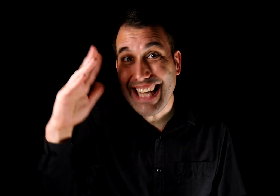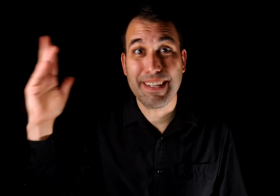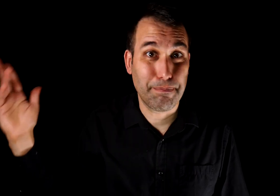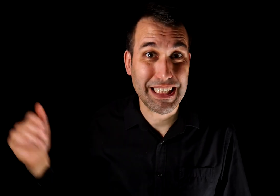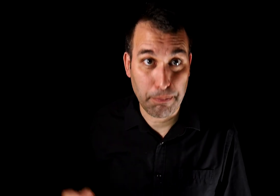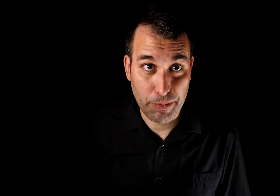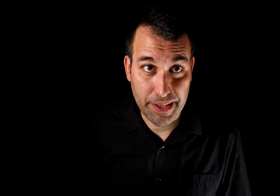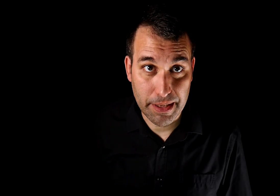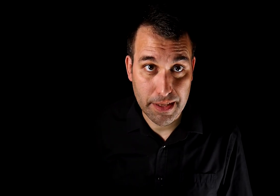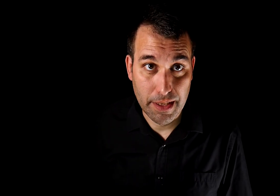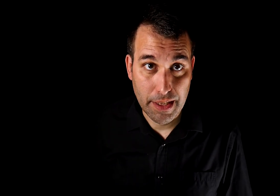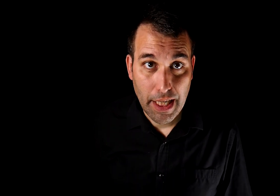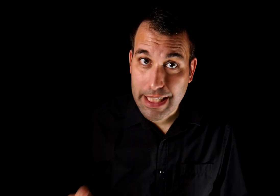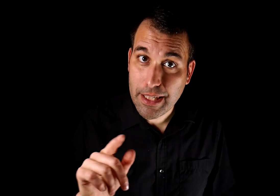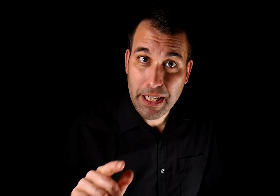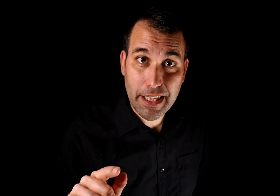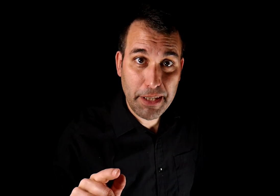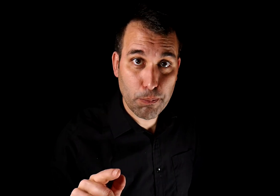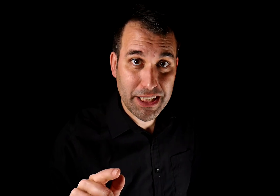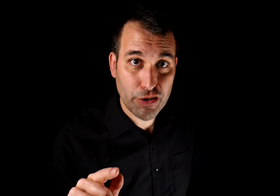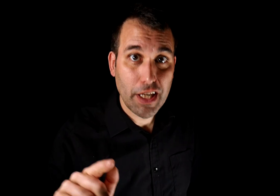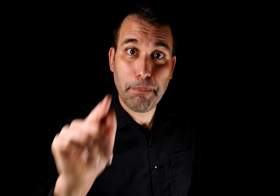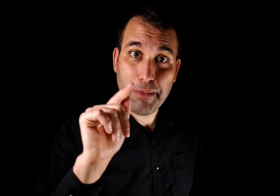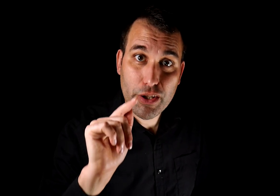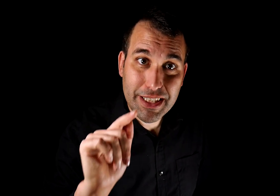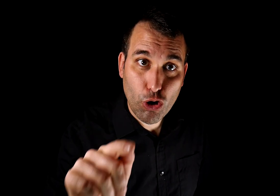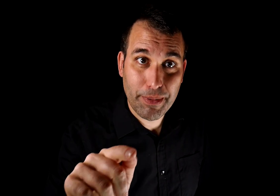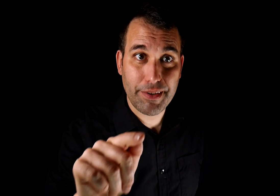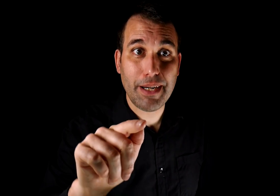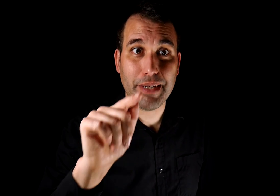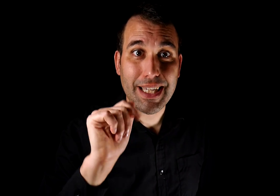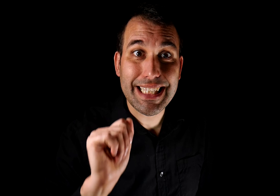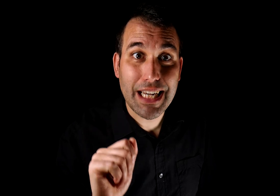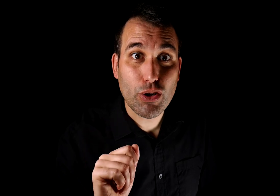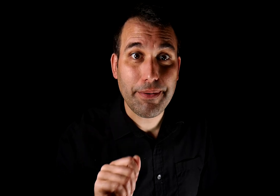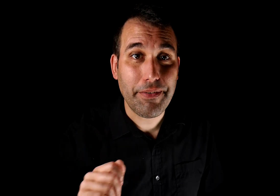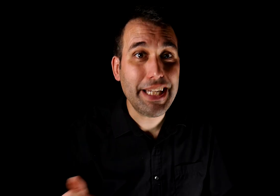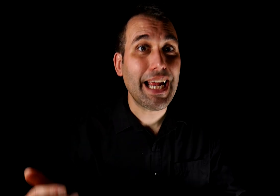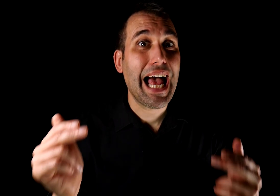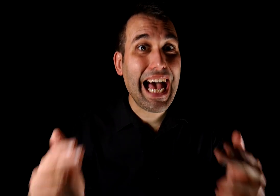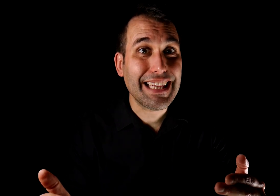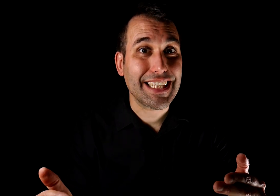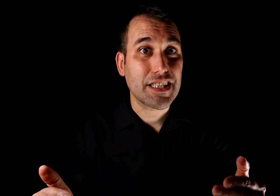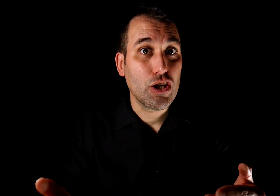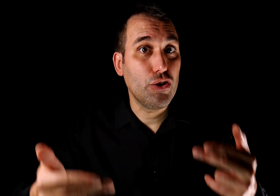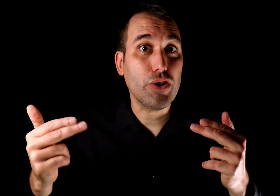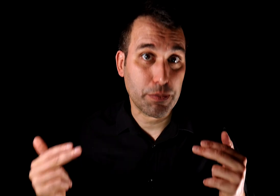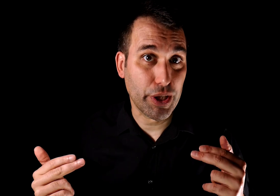hacen pasar por víctimas. Así que para tener mi compasión, primero debes convencerme. Es algo que debe venir antes, no después.